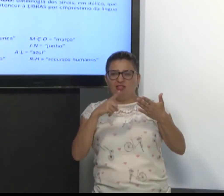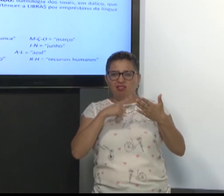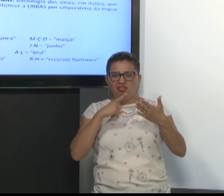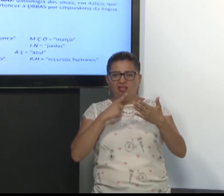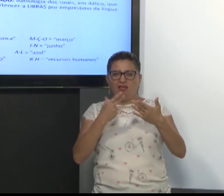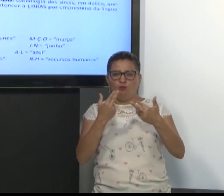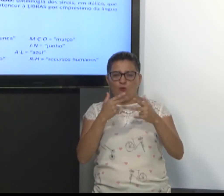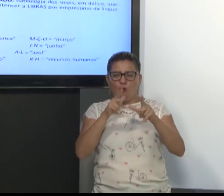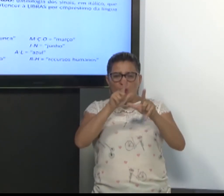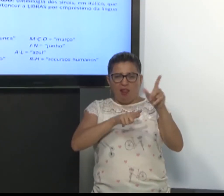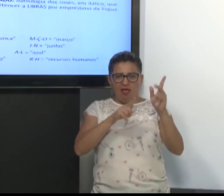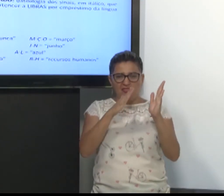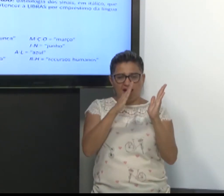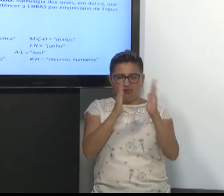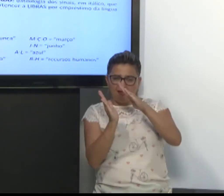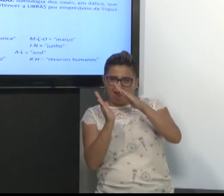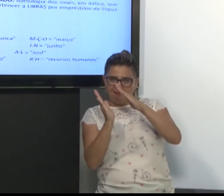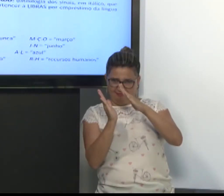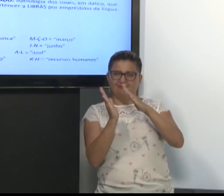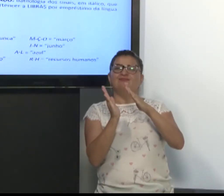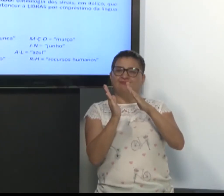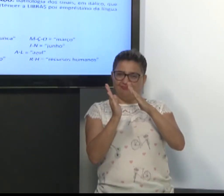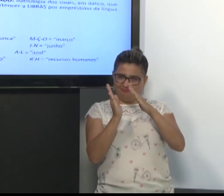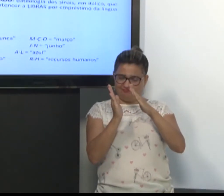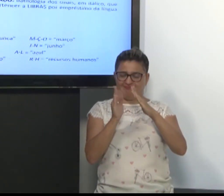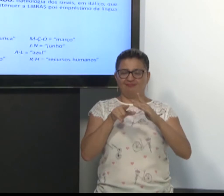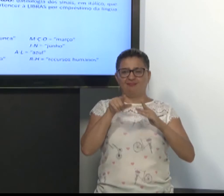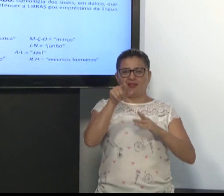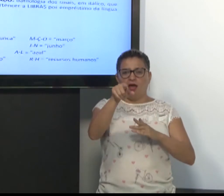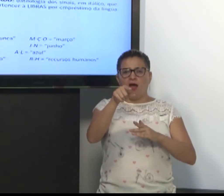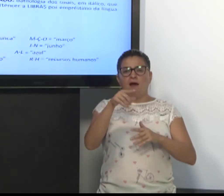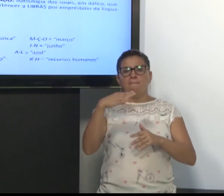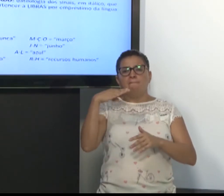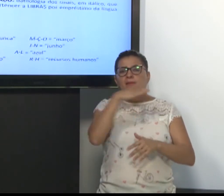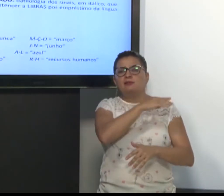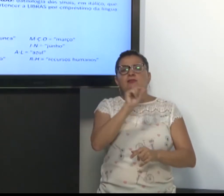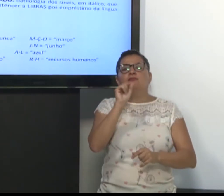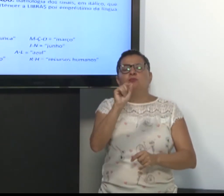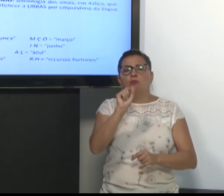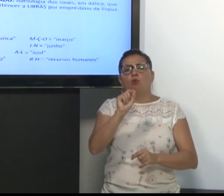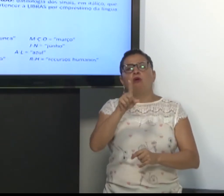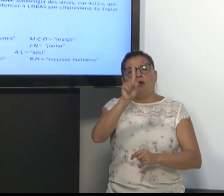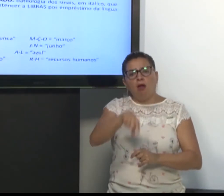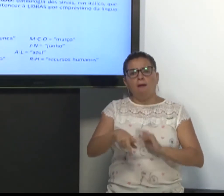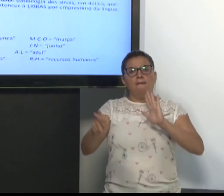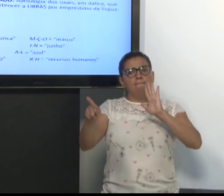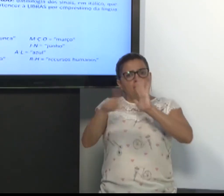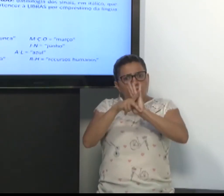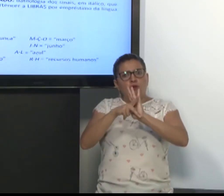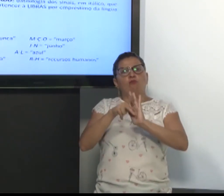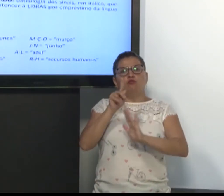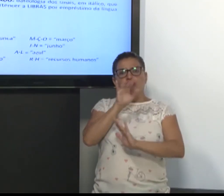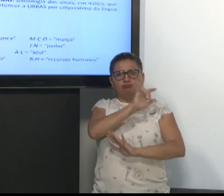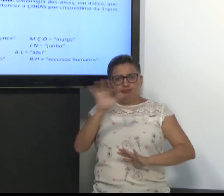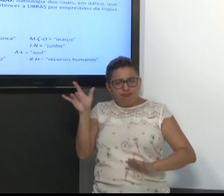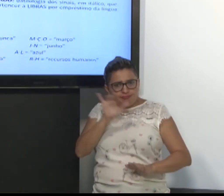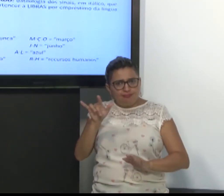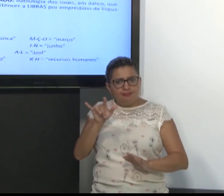palavras que estão em itálico. Você pode perceber que é o quê? Que também é usada a datilologia, mas é um